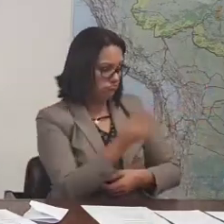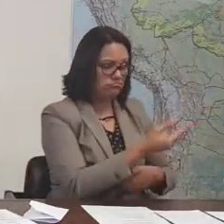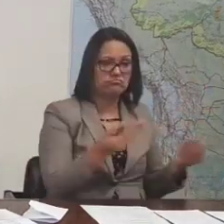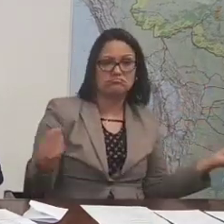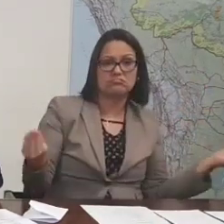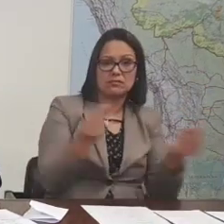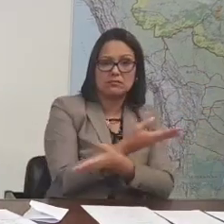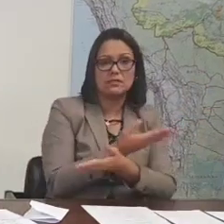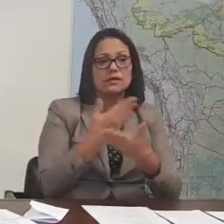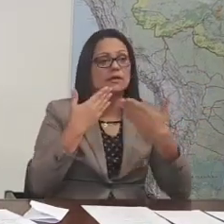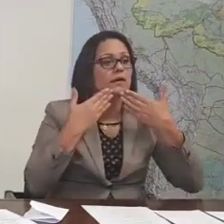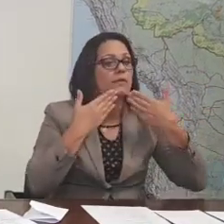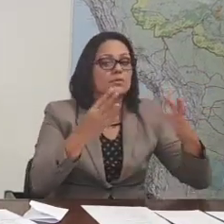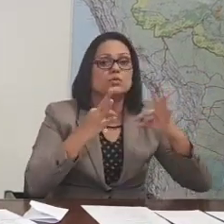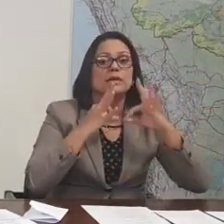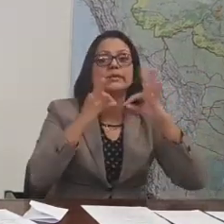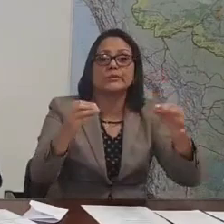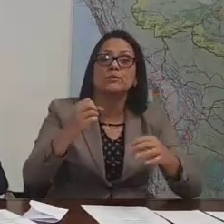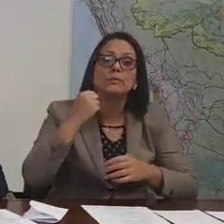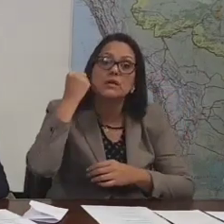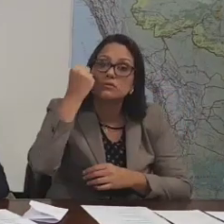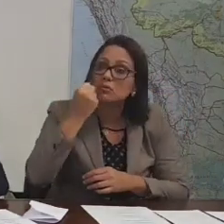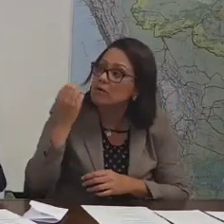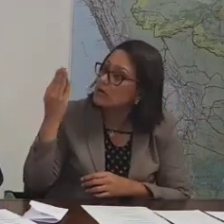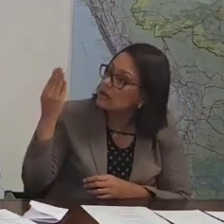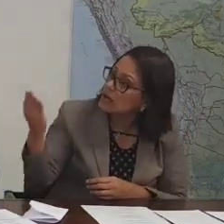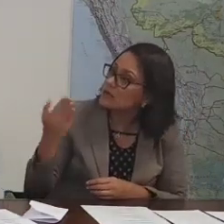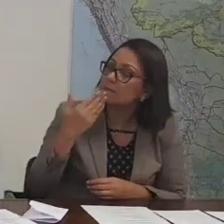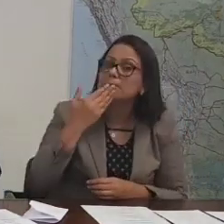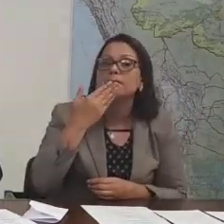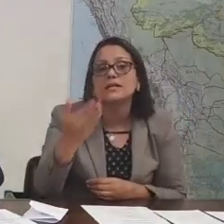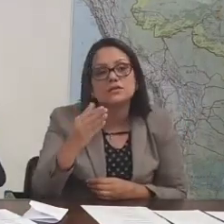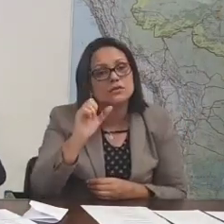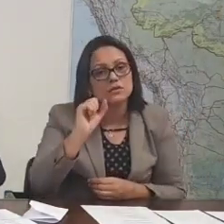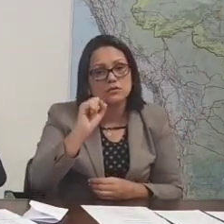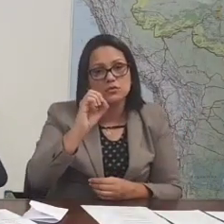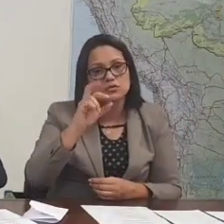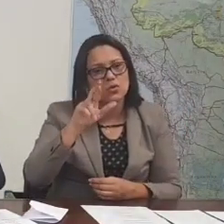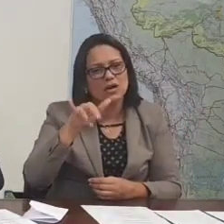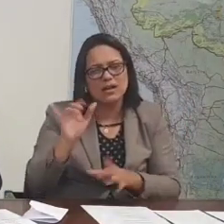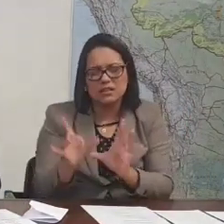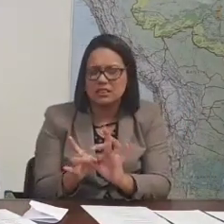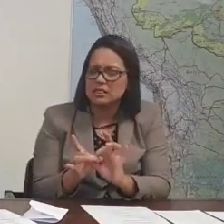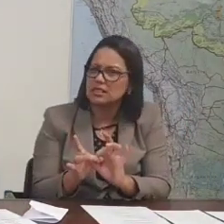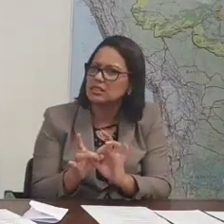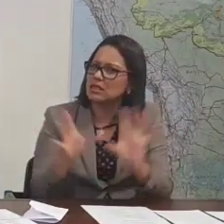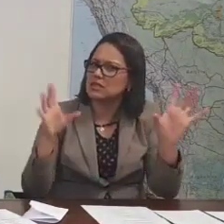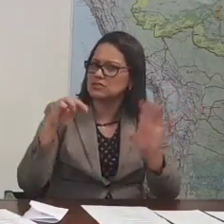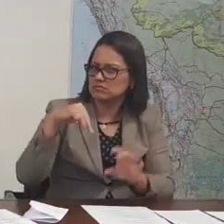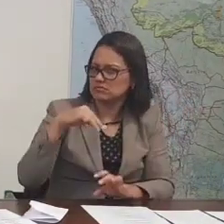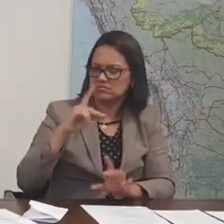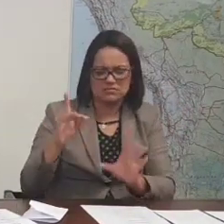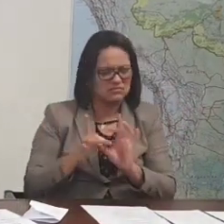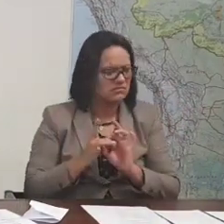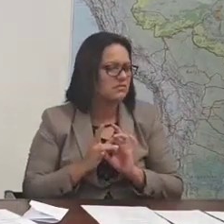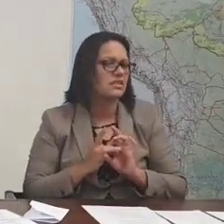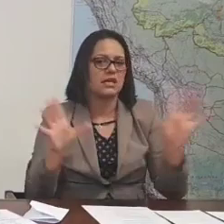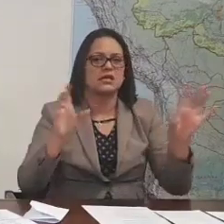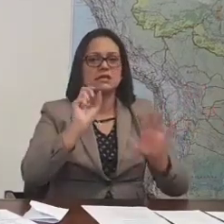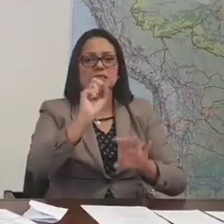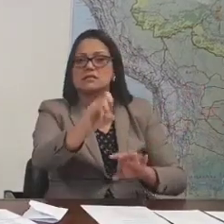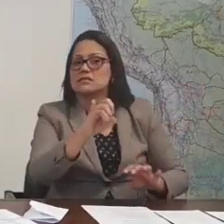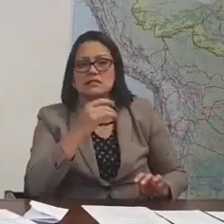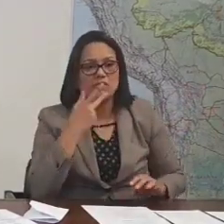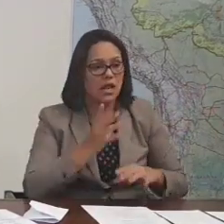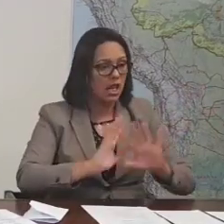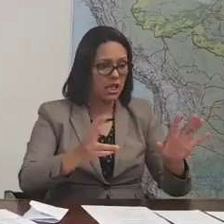eu pedi para todos, inclusive para a Solaya pessoalmente, para que ela deixasse passar a MP como chegou, porque se aprovasse onde está